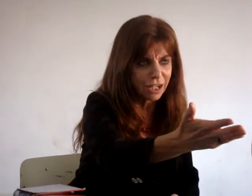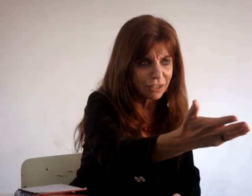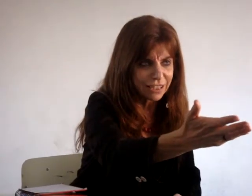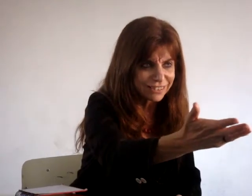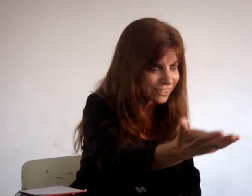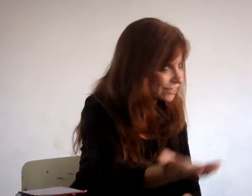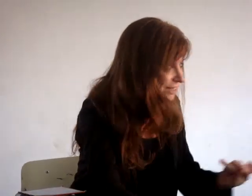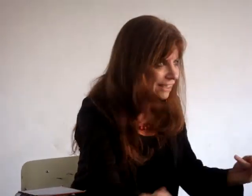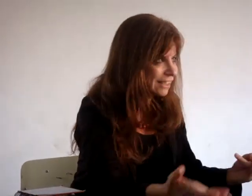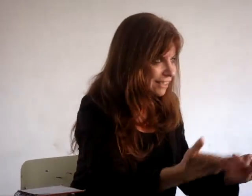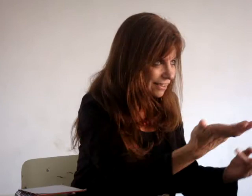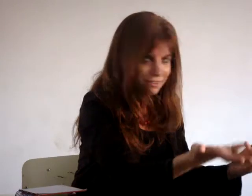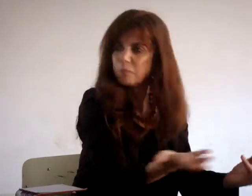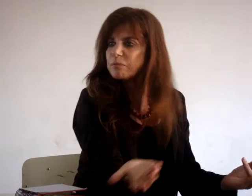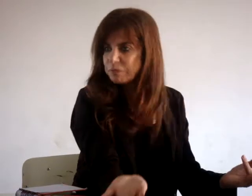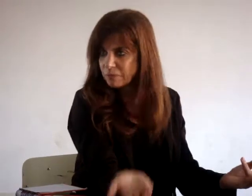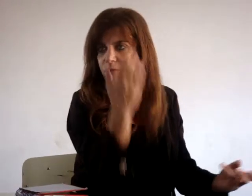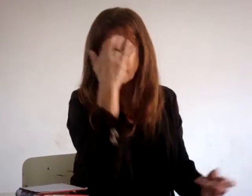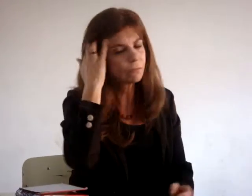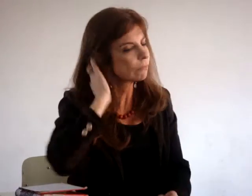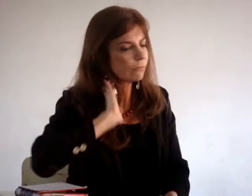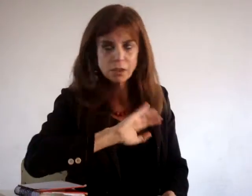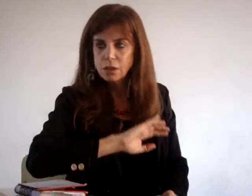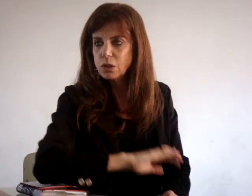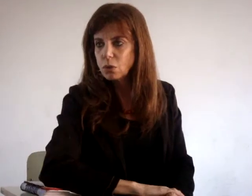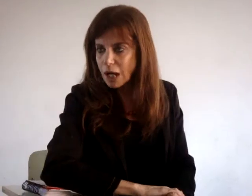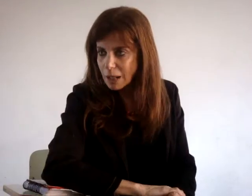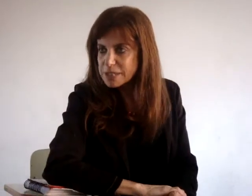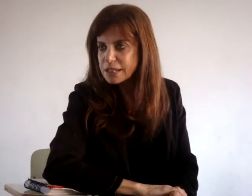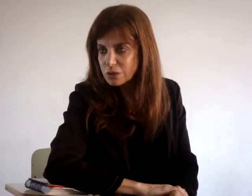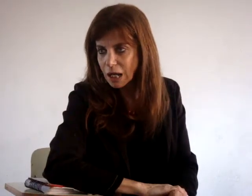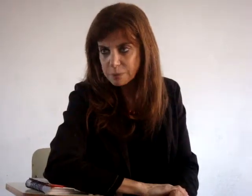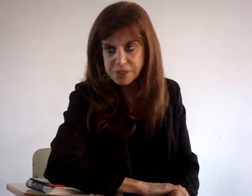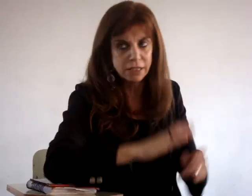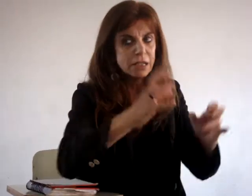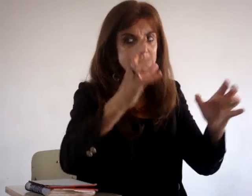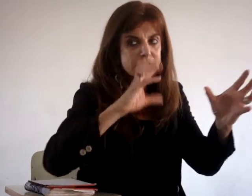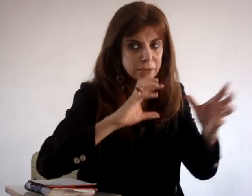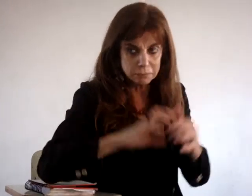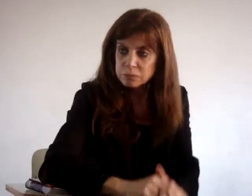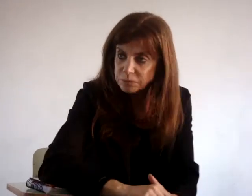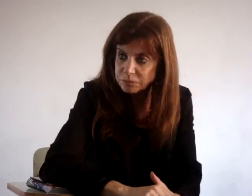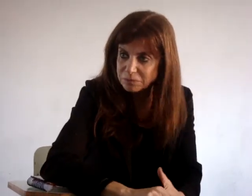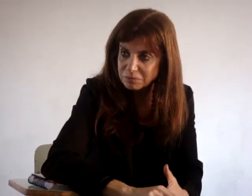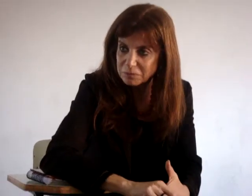em galo, né, gente? Então, assim... O ápice, o ápice... Mais... Não, certo.